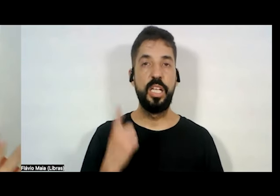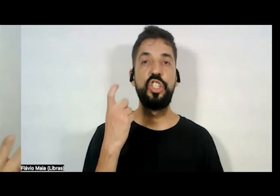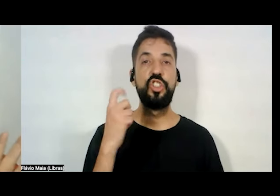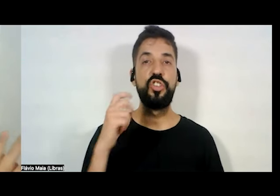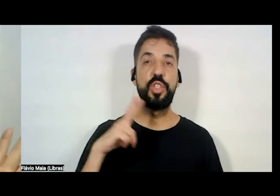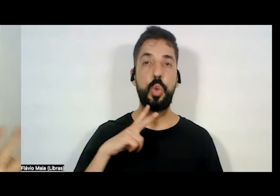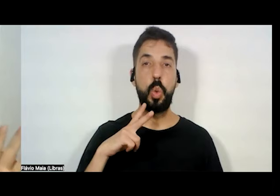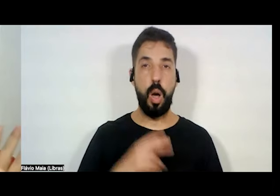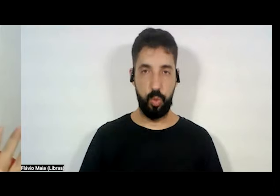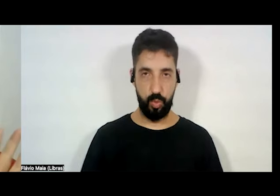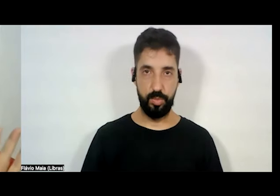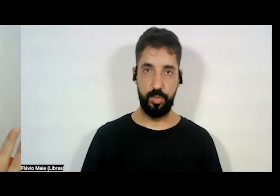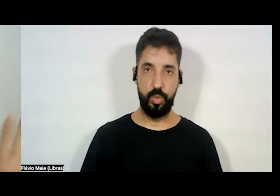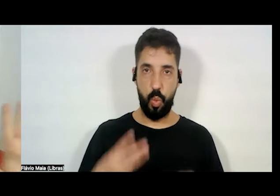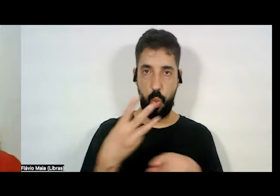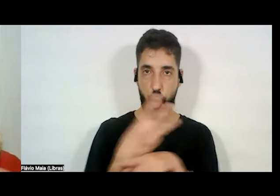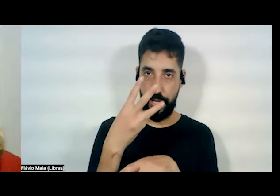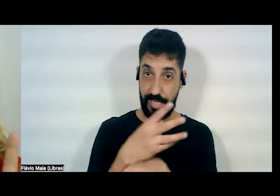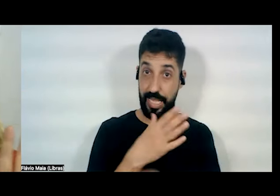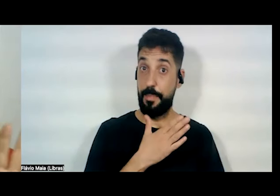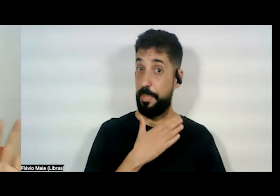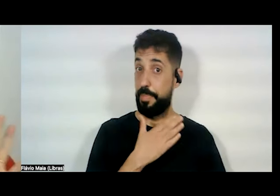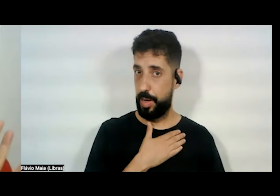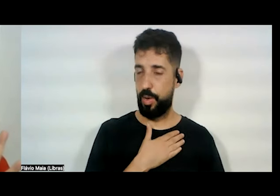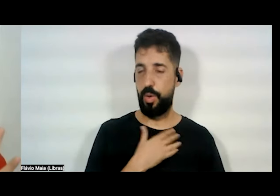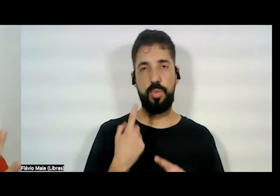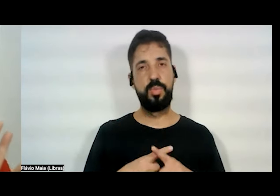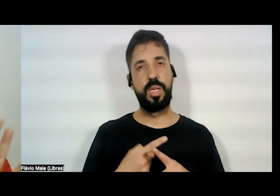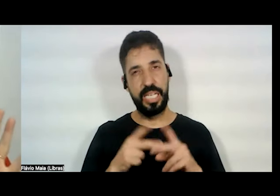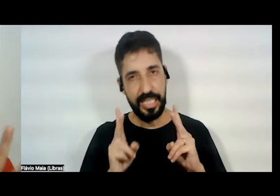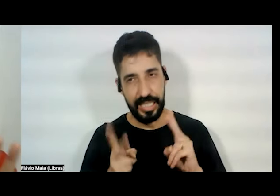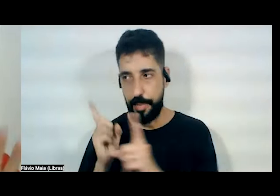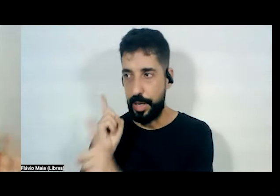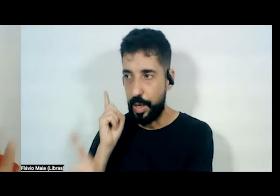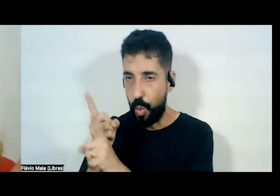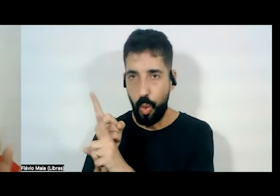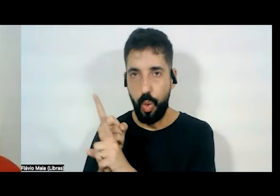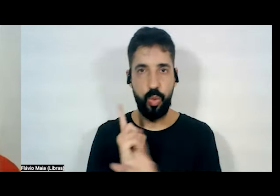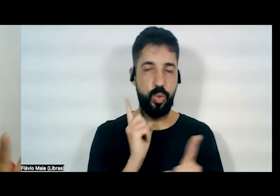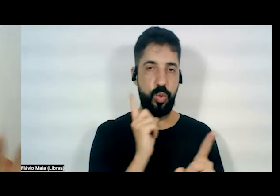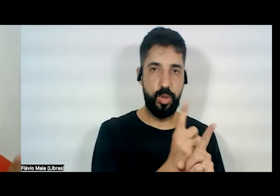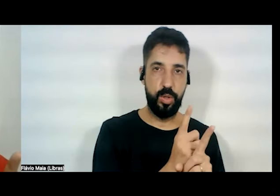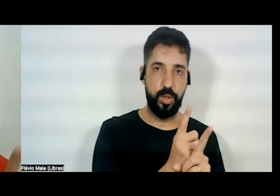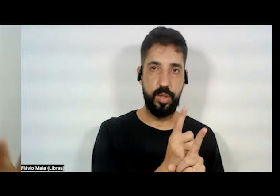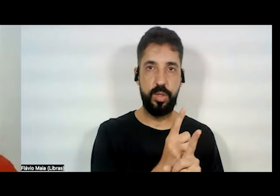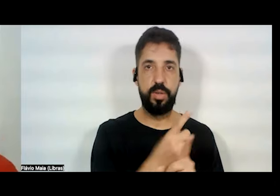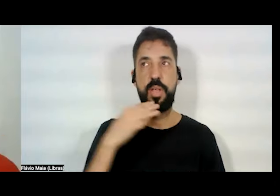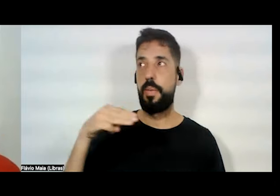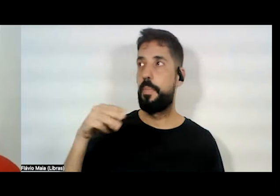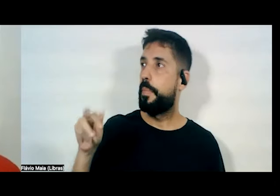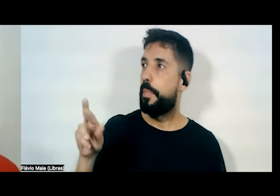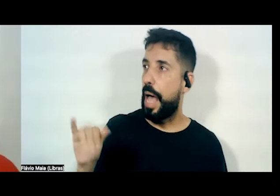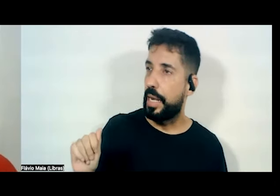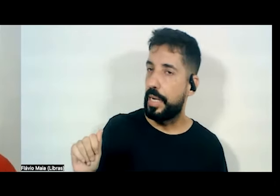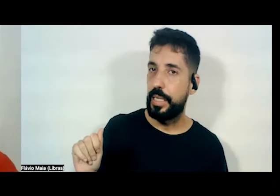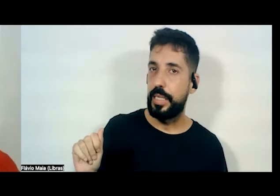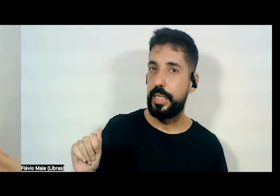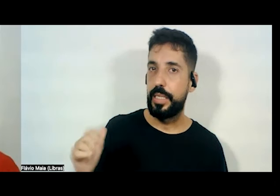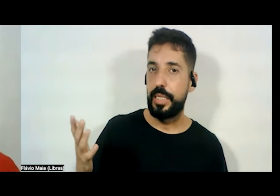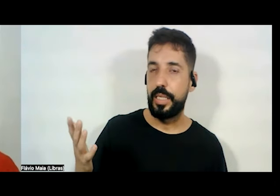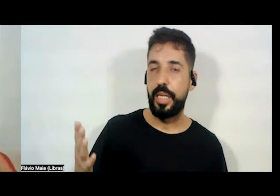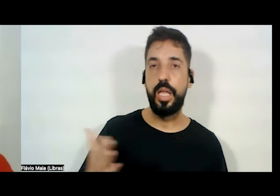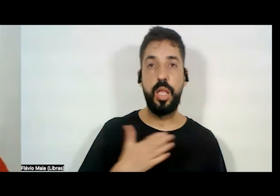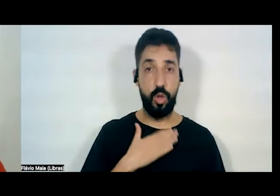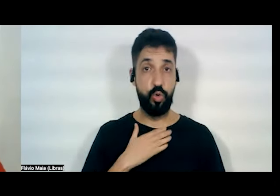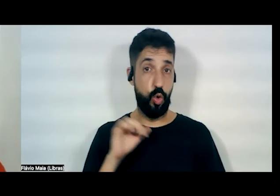do WhatsApp que eu tenho. Porque toda vez que eu encontro alguém que diz, Maria, eu estou, eu quero, eu estou contigo,